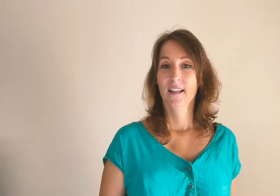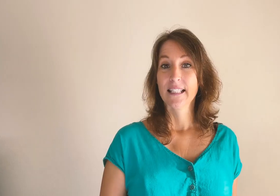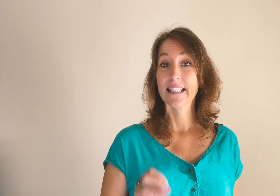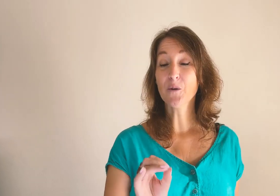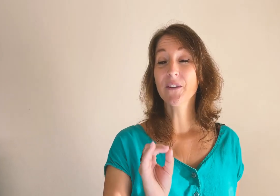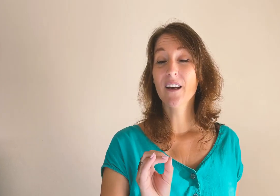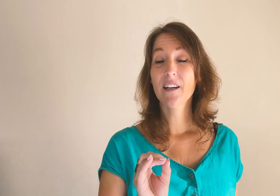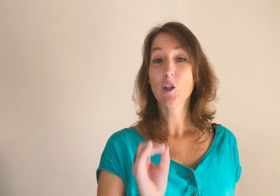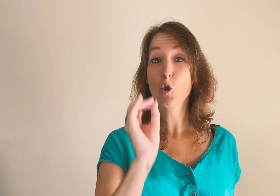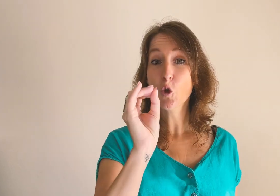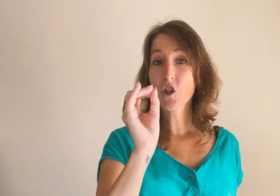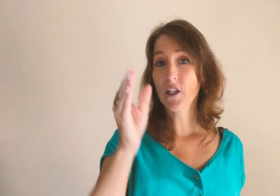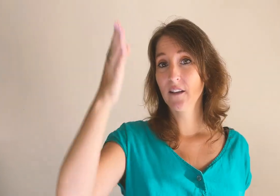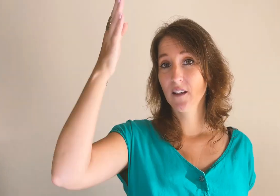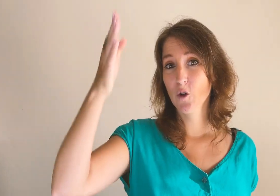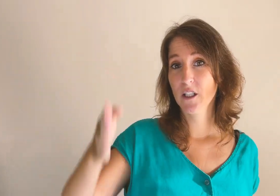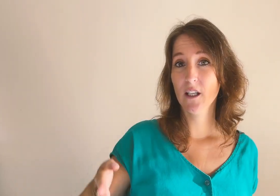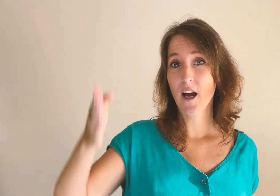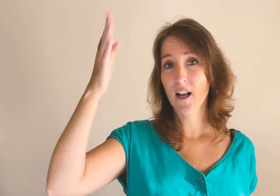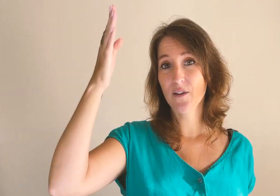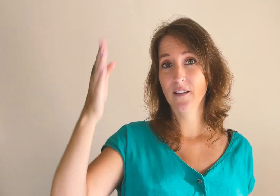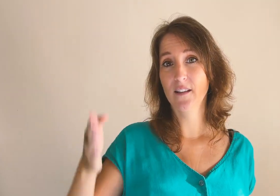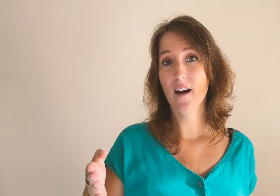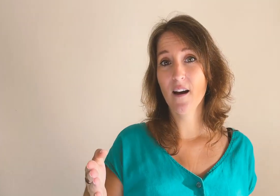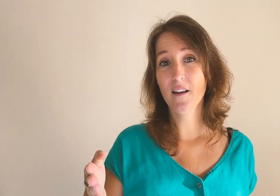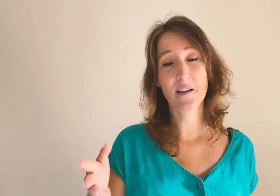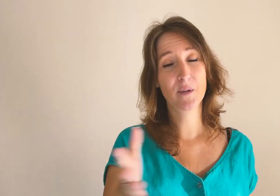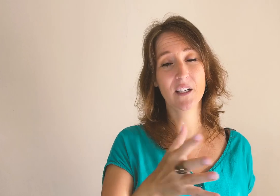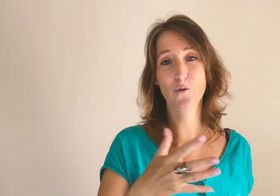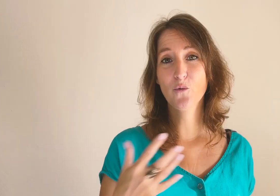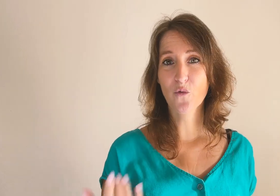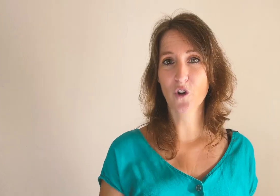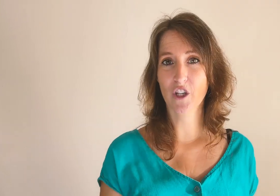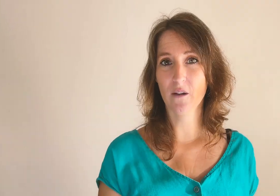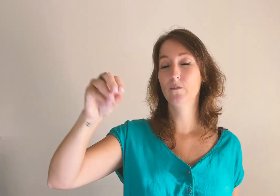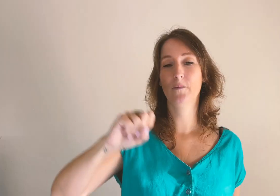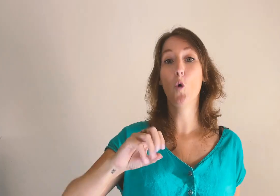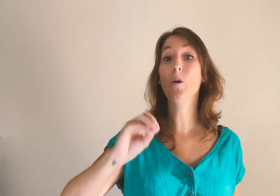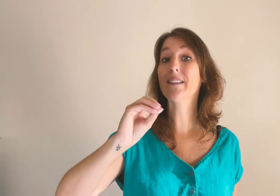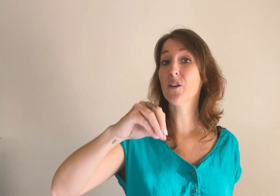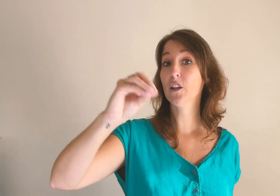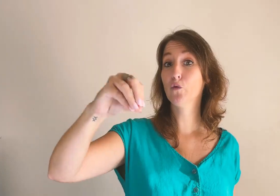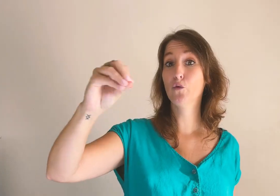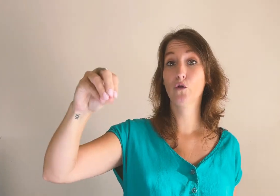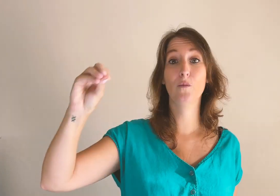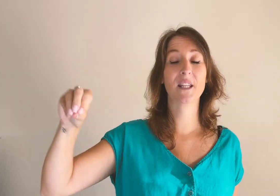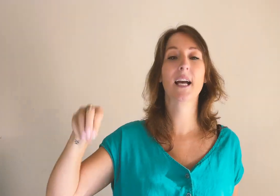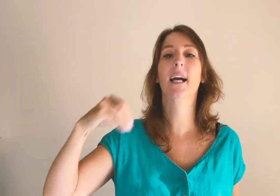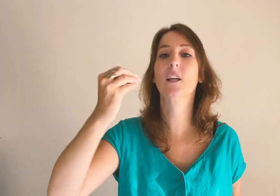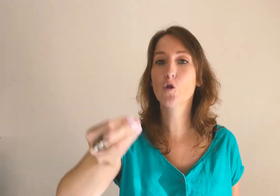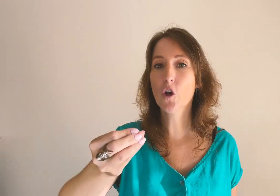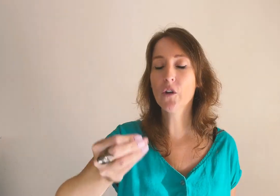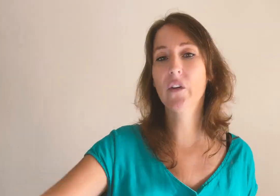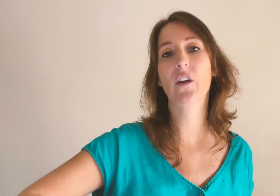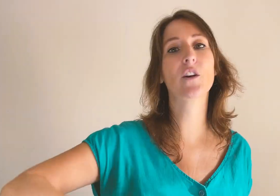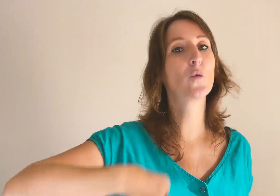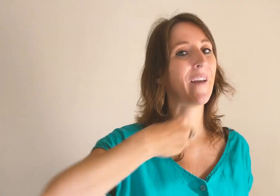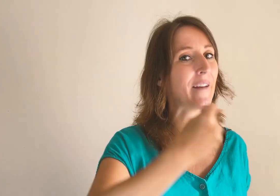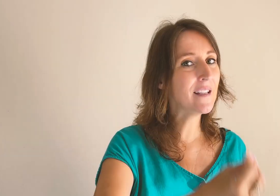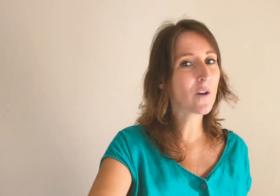Si on ne travaille qu'une seule catégorie à la verticale, les autres vont flancher. On les travaille toutes de manière récurrente, c'est-à-dire qu'on analyse en